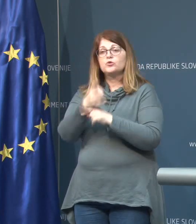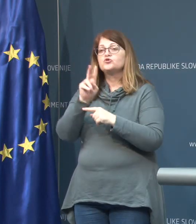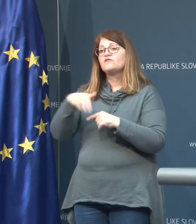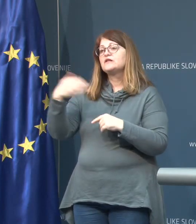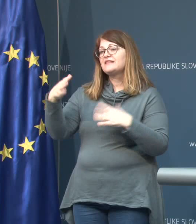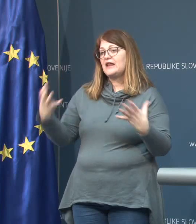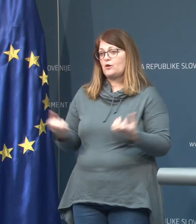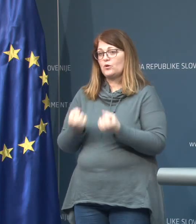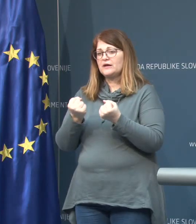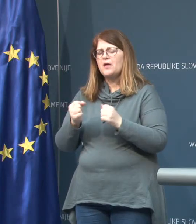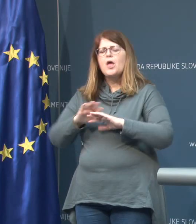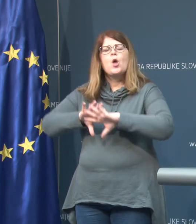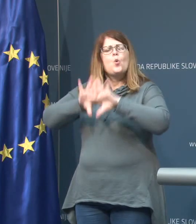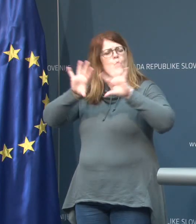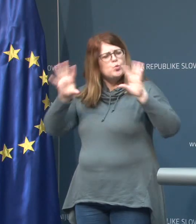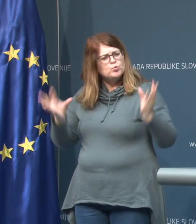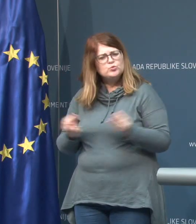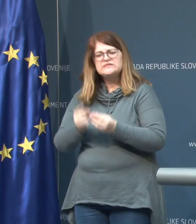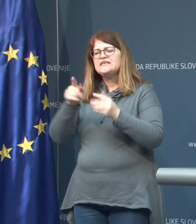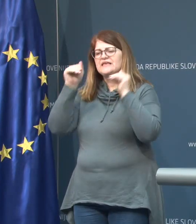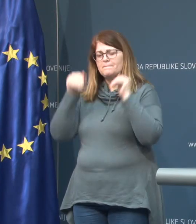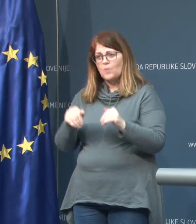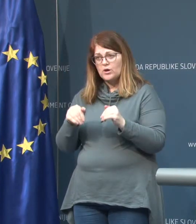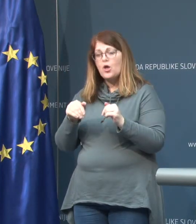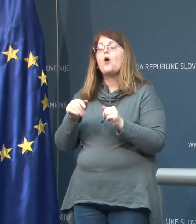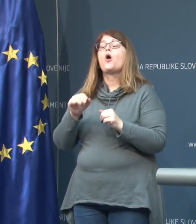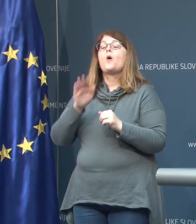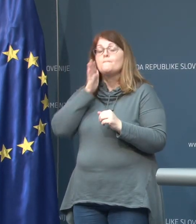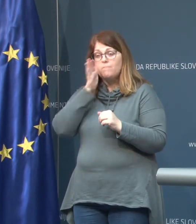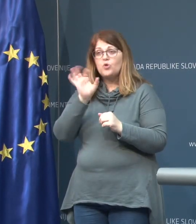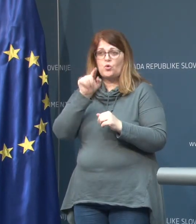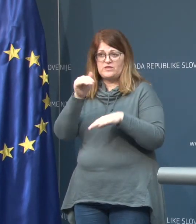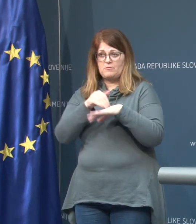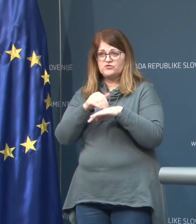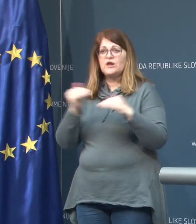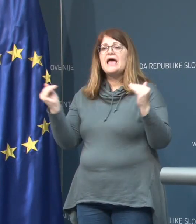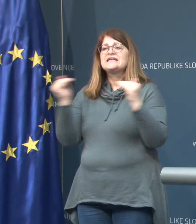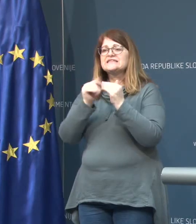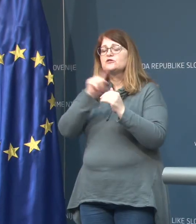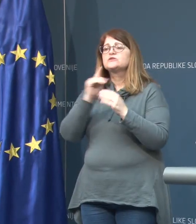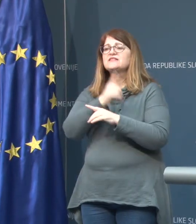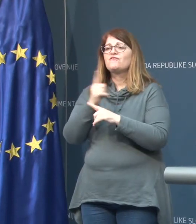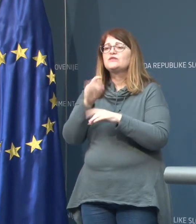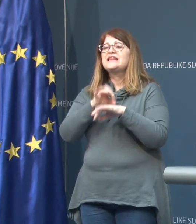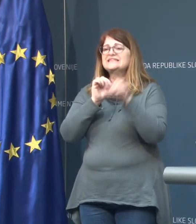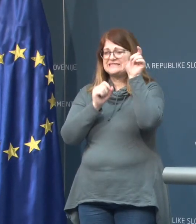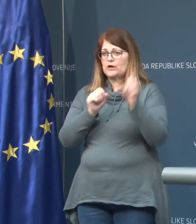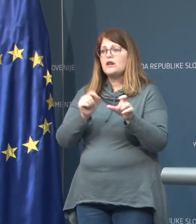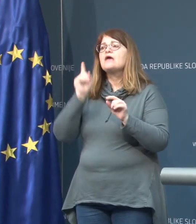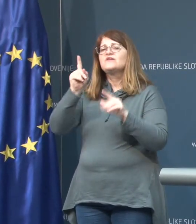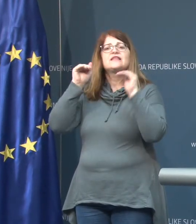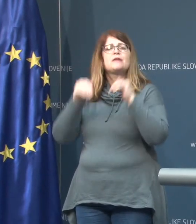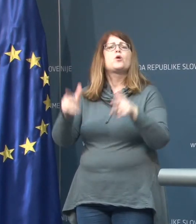v nadaljnih okrepih. Vsi, ki morajo biti, bodo v tem obveščeni, skladno zanavodili epidemiologa, ampak vendar ne moramo